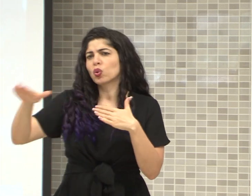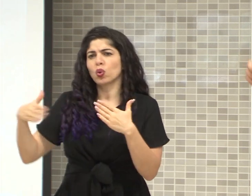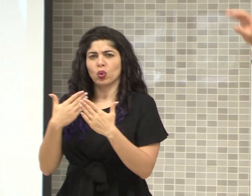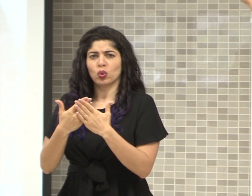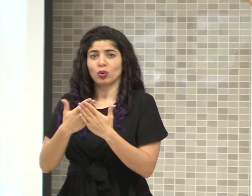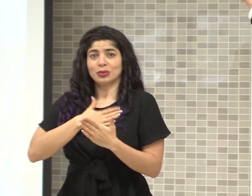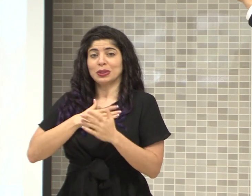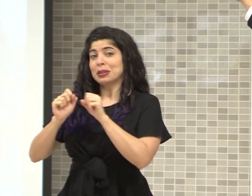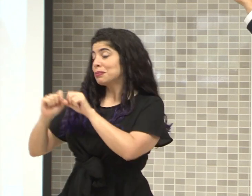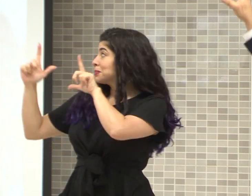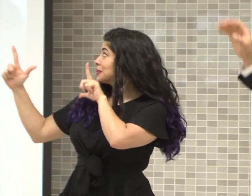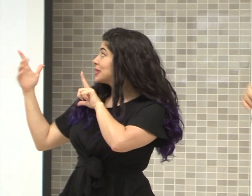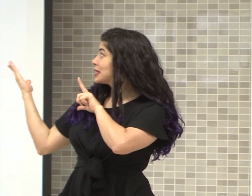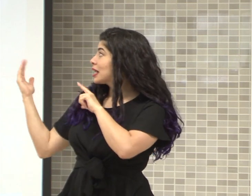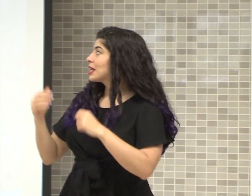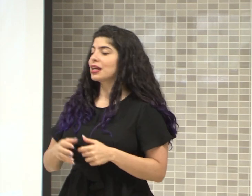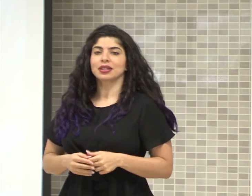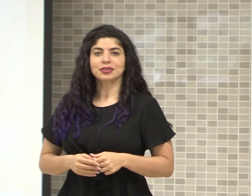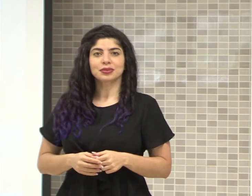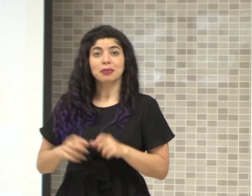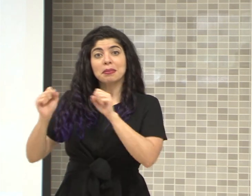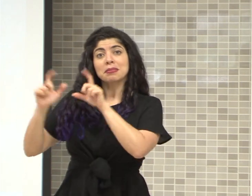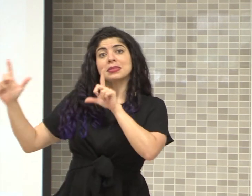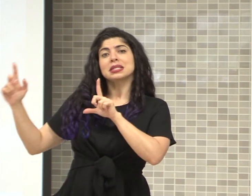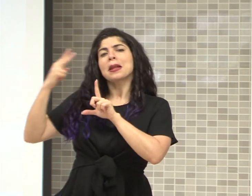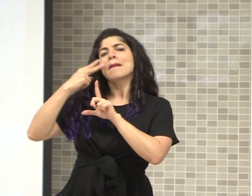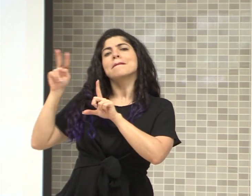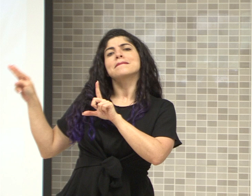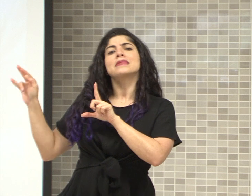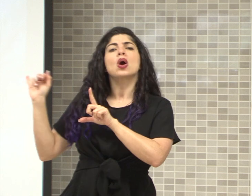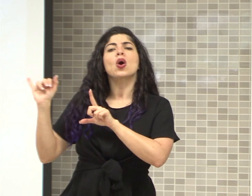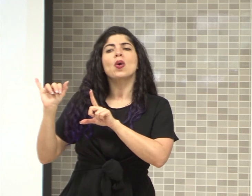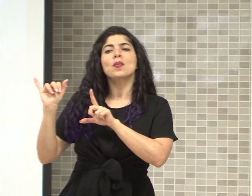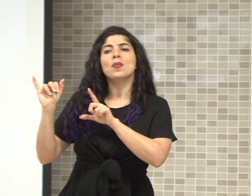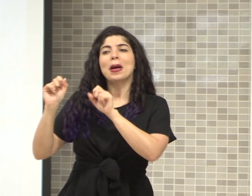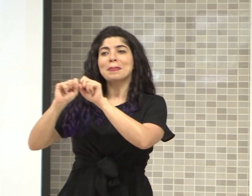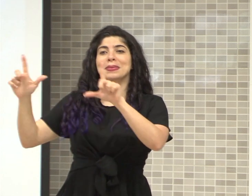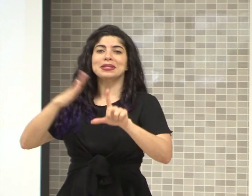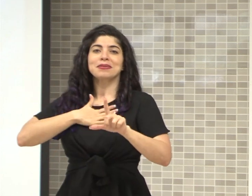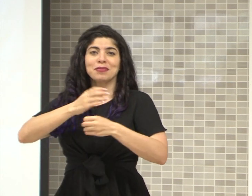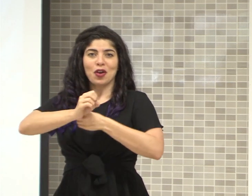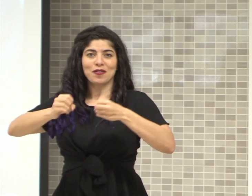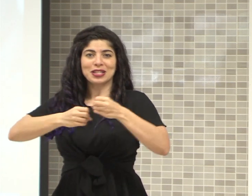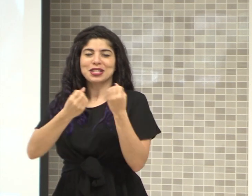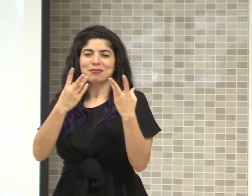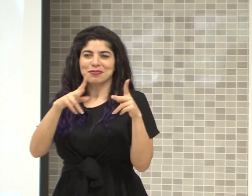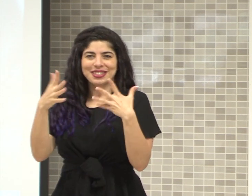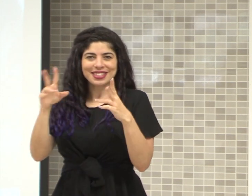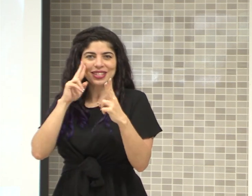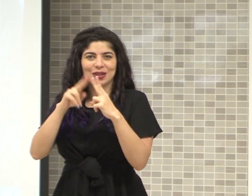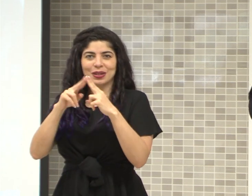y yo esta pizarra, la veo como la es, como la suele ser la pizarra de mi oficina, que muchos conocen.